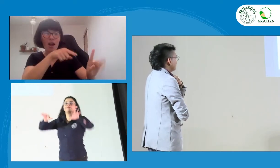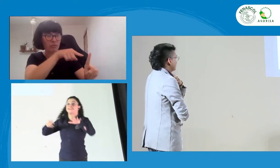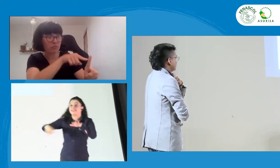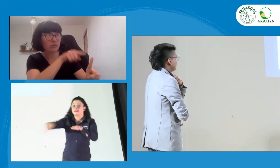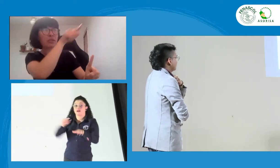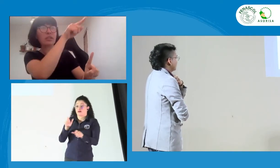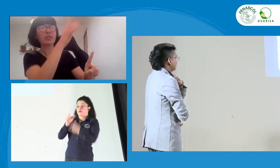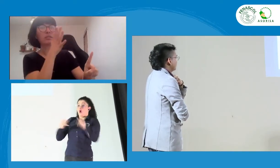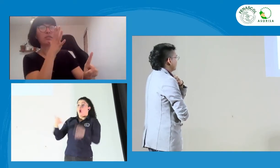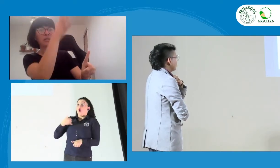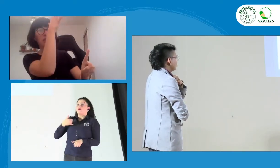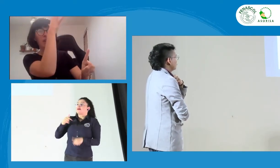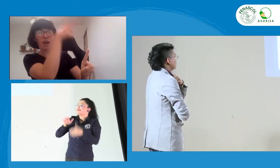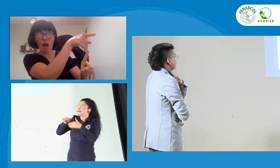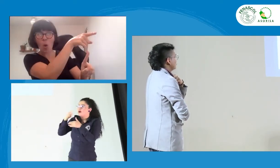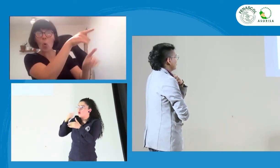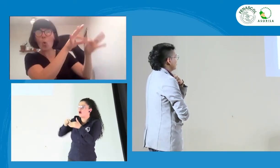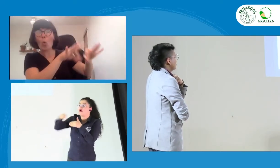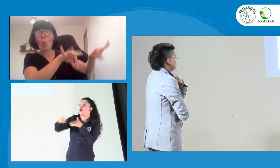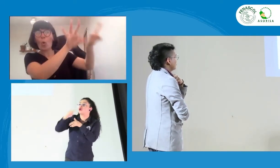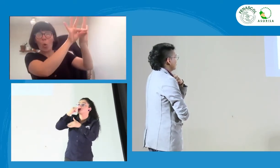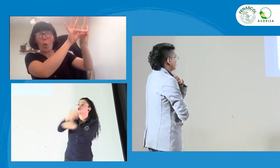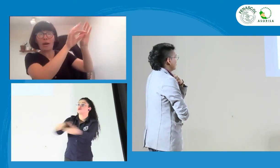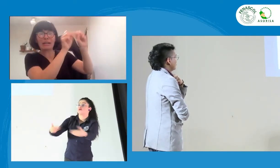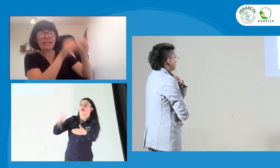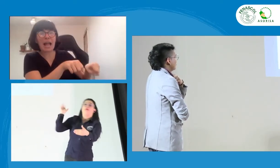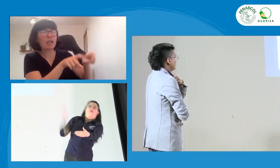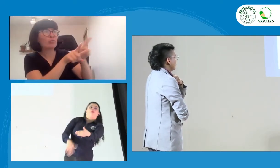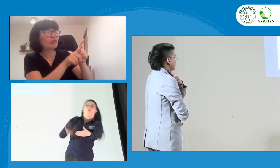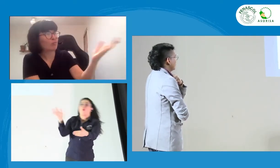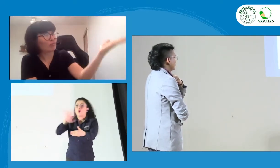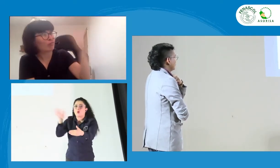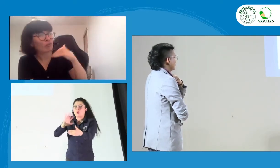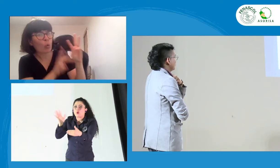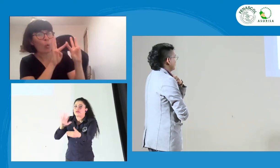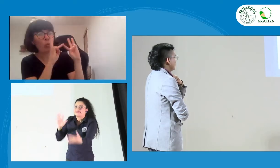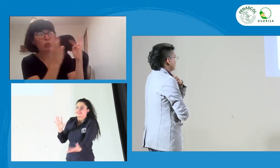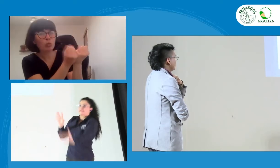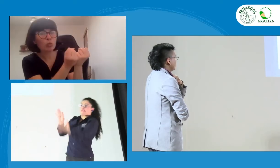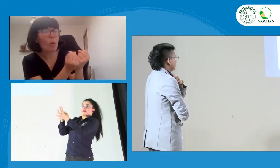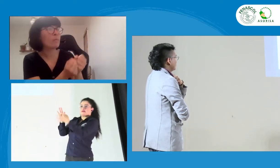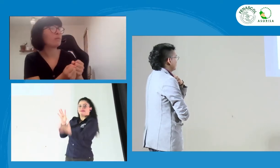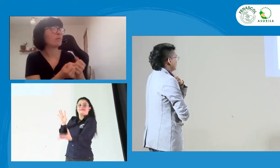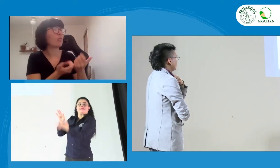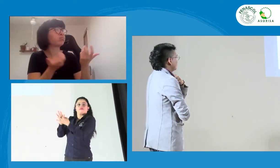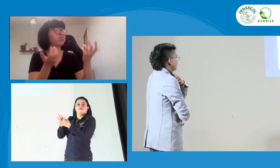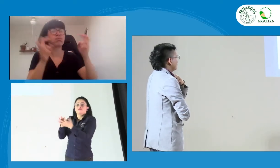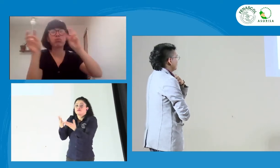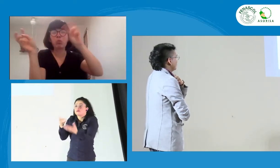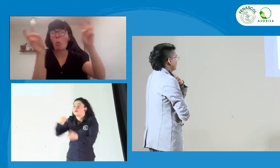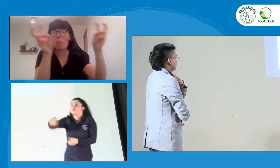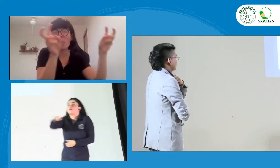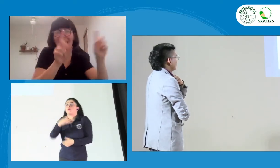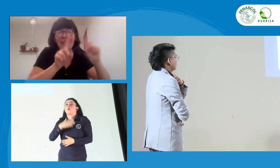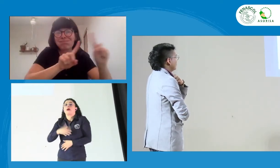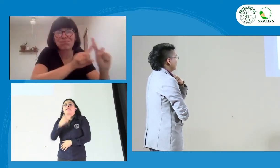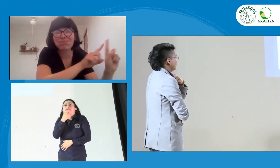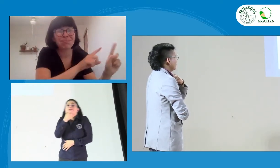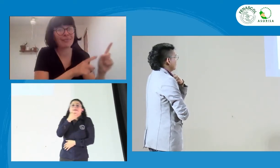divulguenla y que los jóvenes no simplemente digan, no, es que tú eres niño, entonces, pues, este espacio no es para ti. O, ¿cómo sería más bien? Se pueden